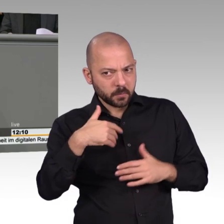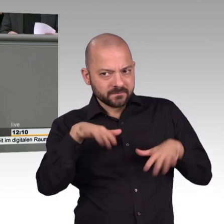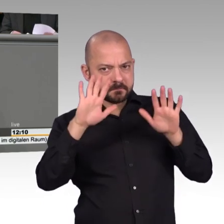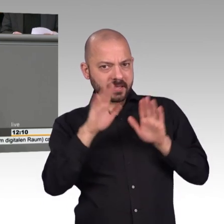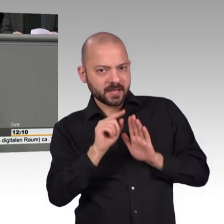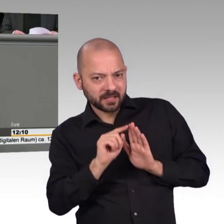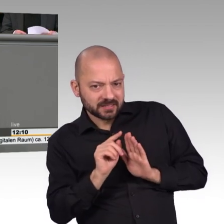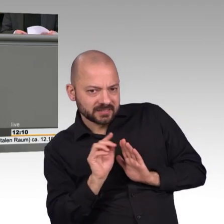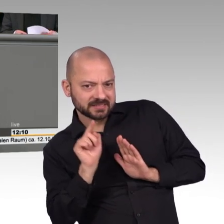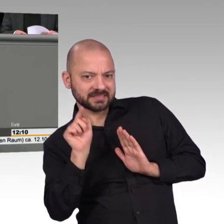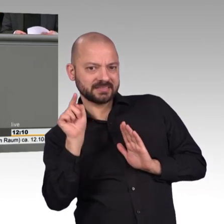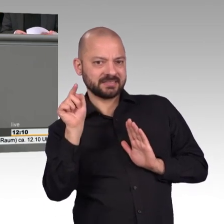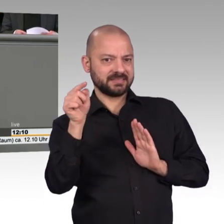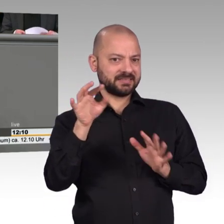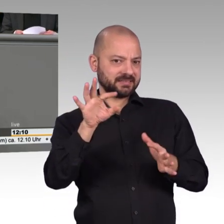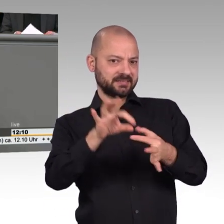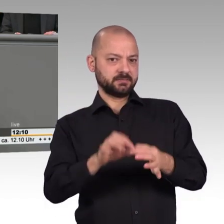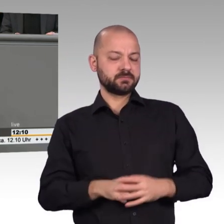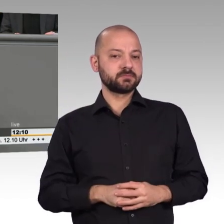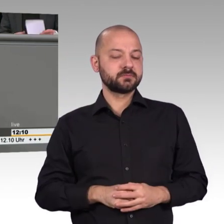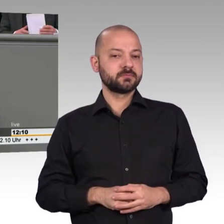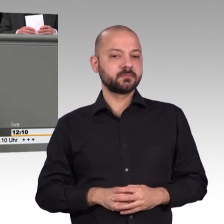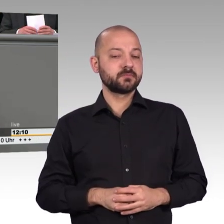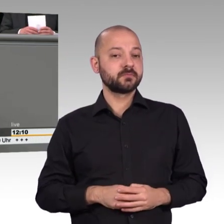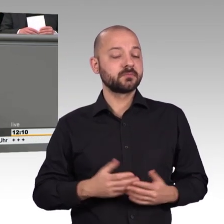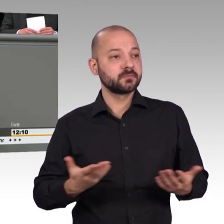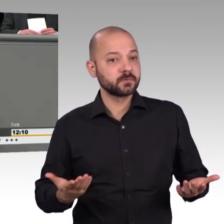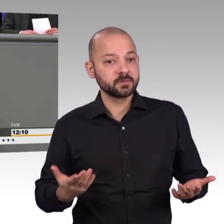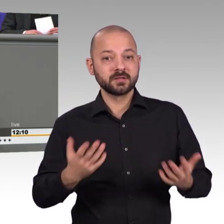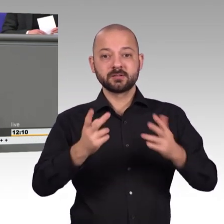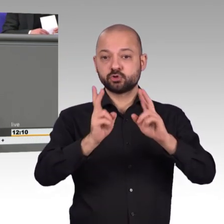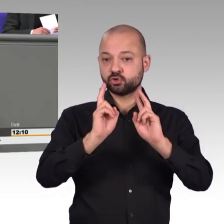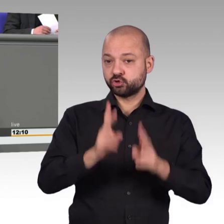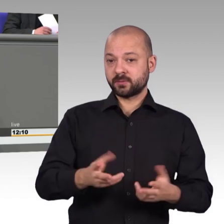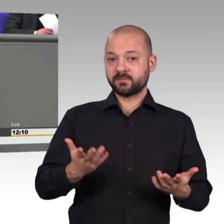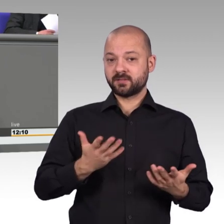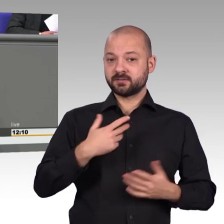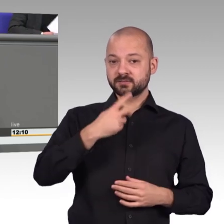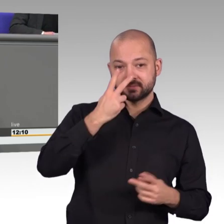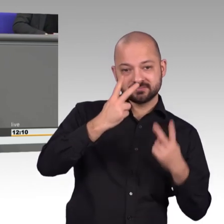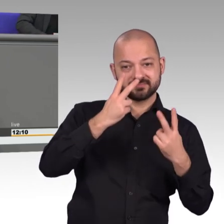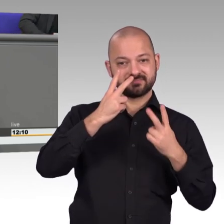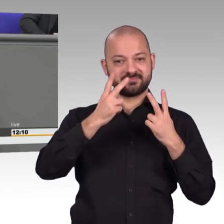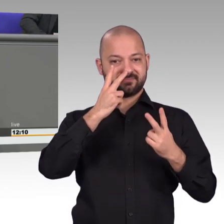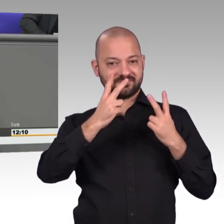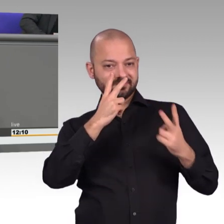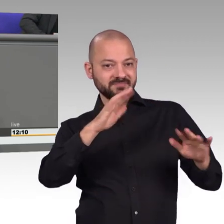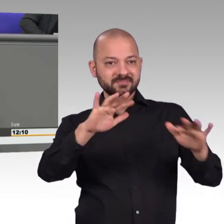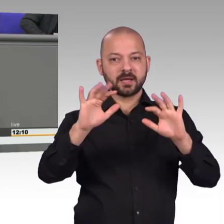den Daten-Cloud, aber auch für die organisierte Kriminalität und eben auch zum Beispiel für